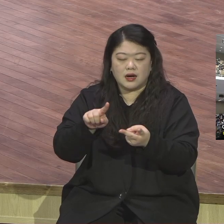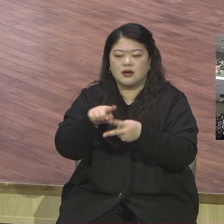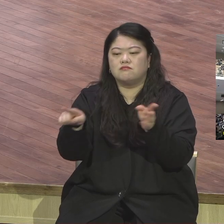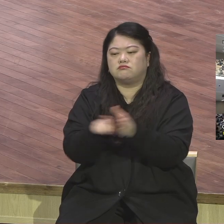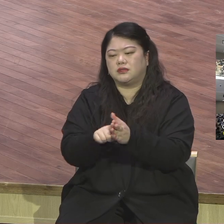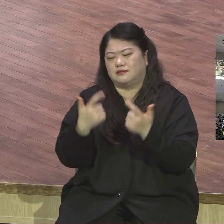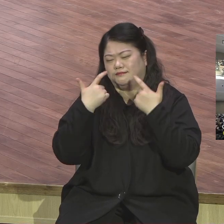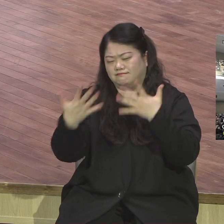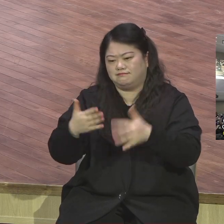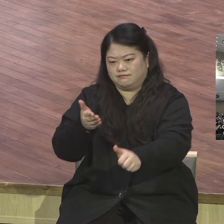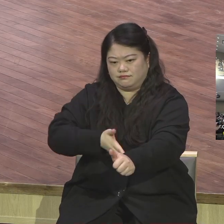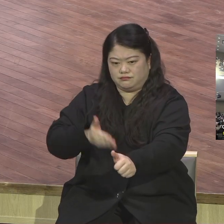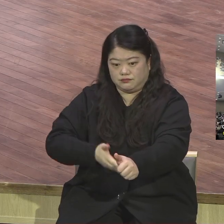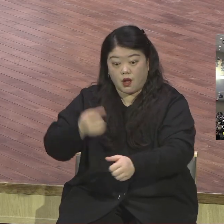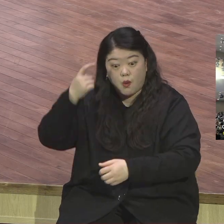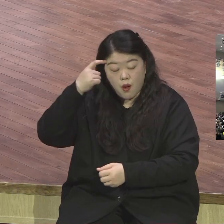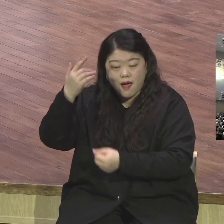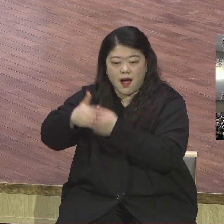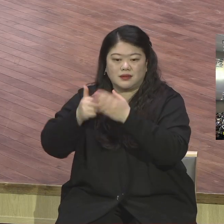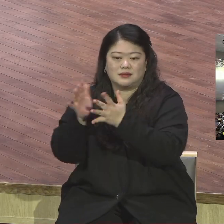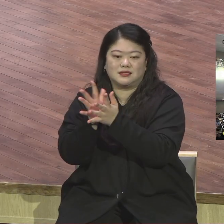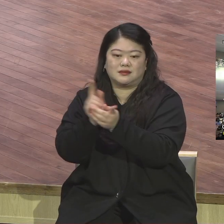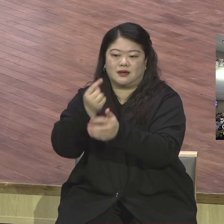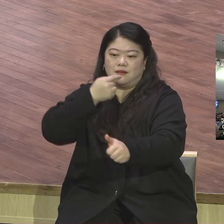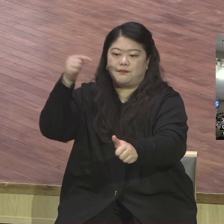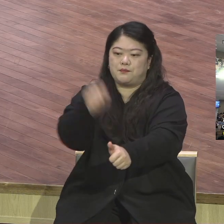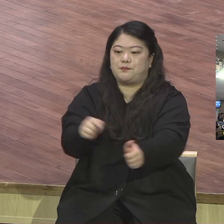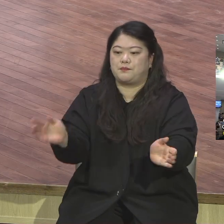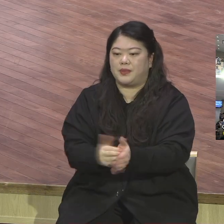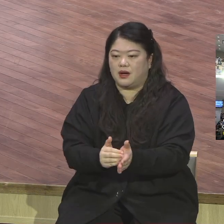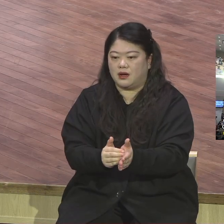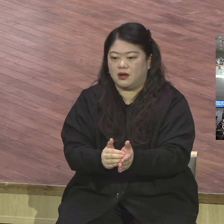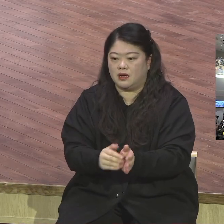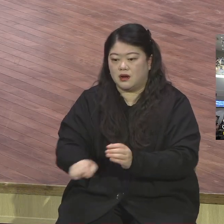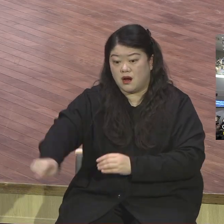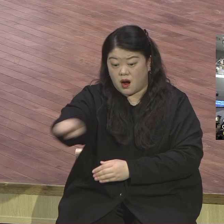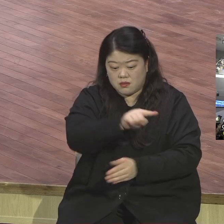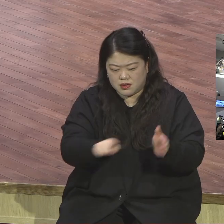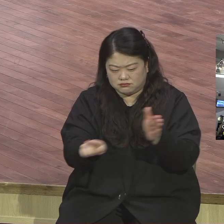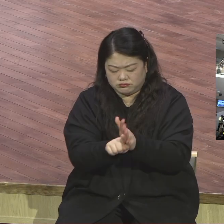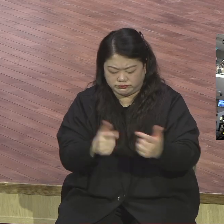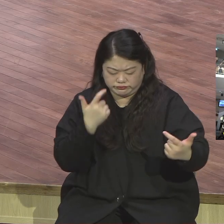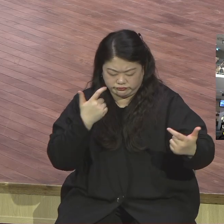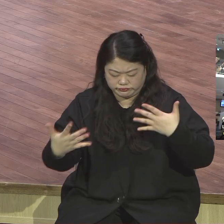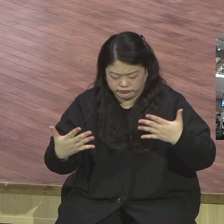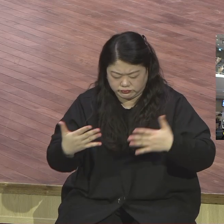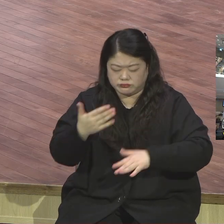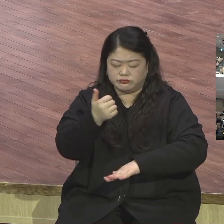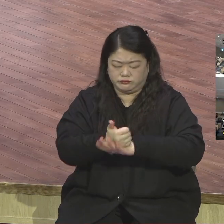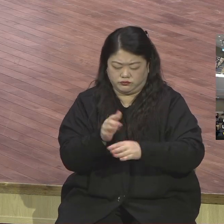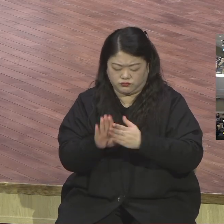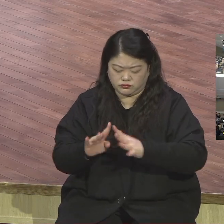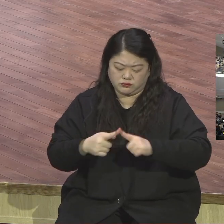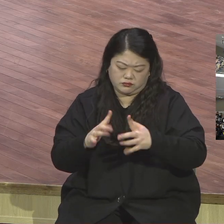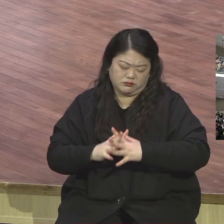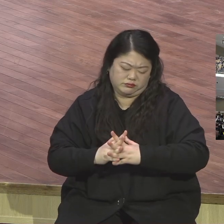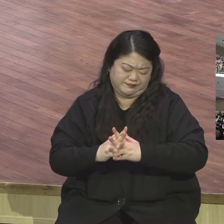여호와의 말이니라. 이 땅 모든 백성아 스스로 구식하여 일할지어다. 내가 너희와 함께하느라